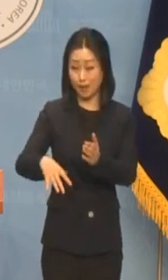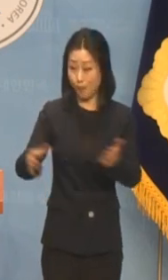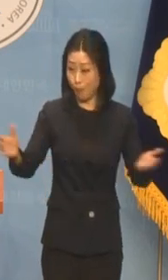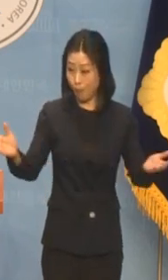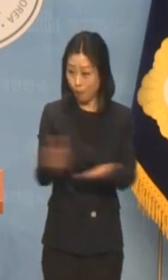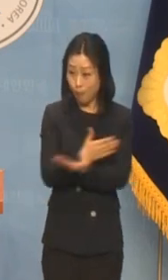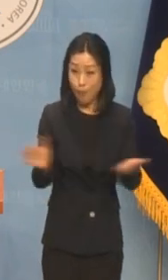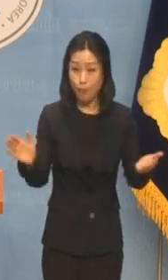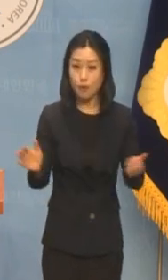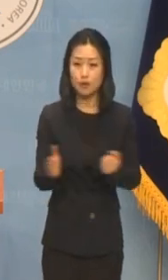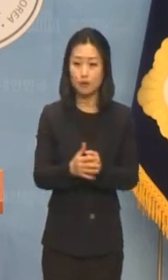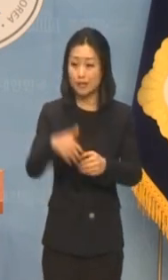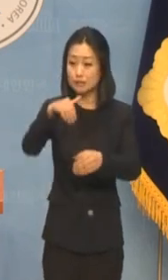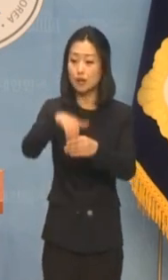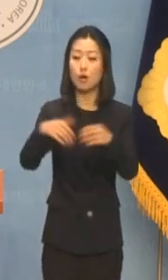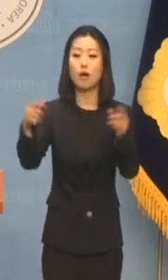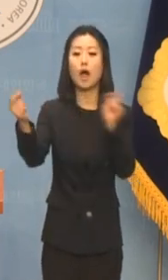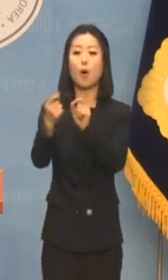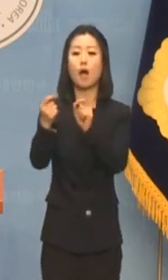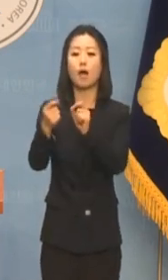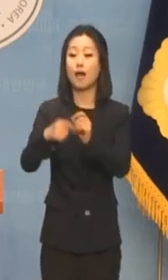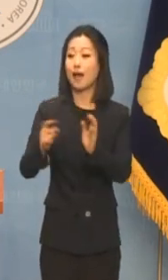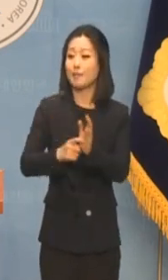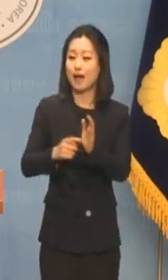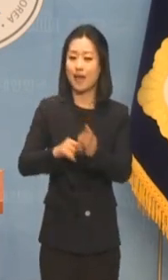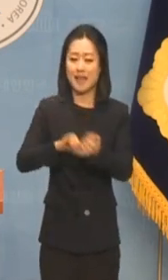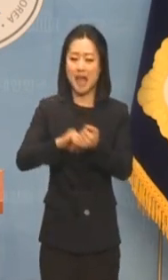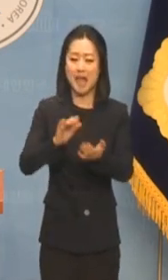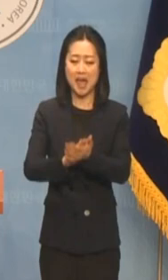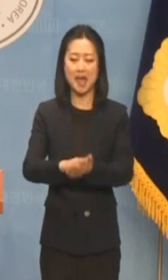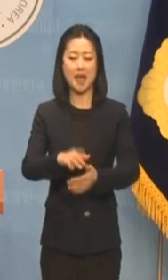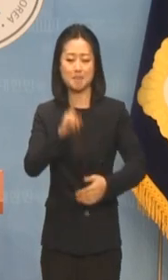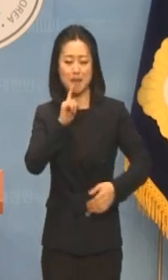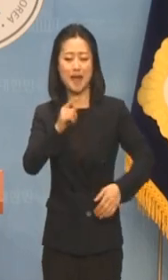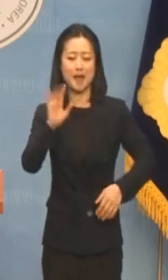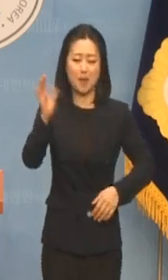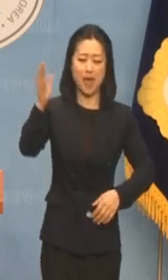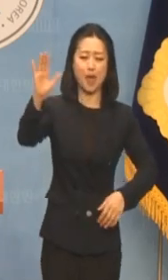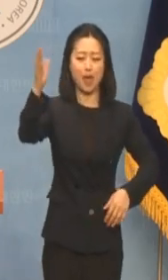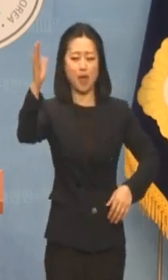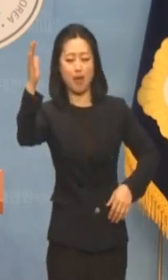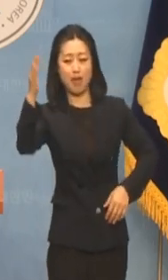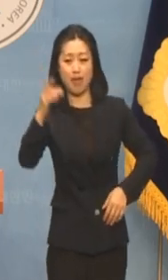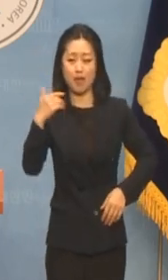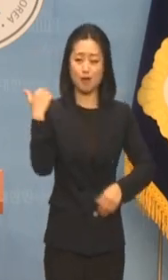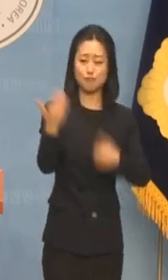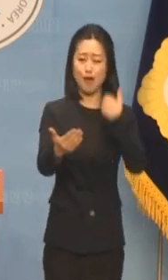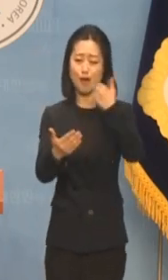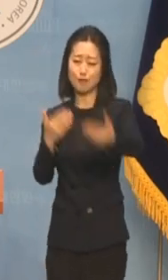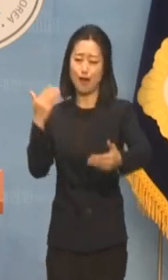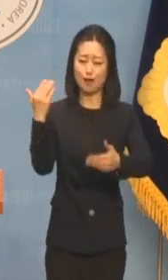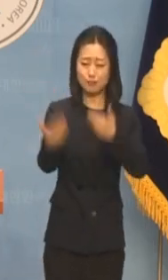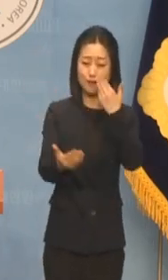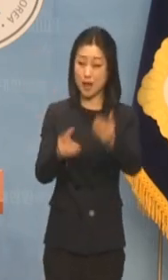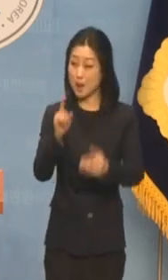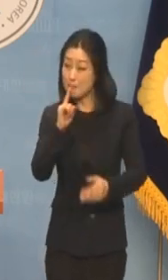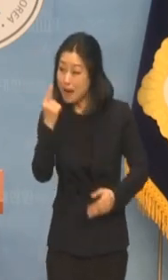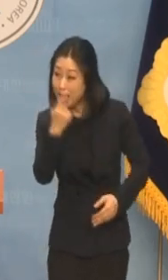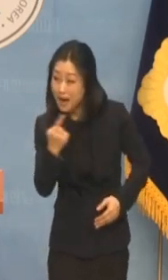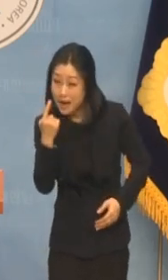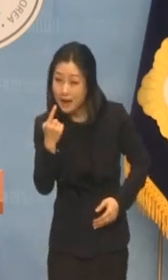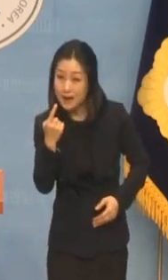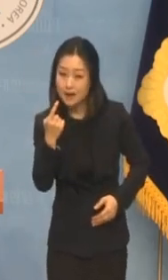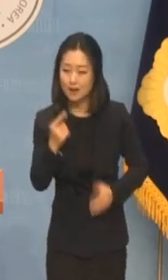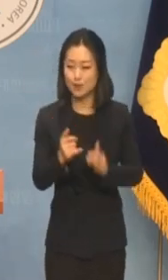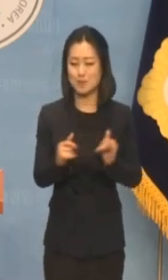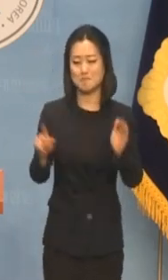상태에서 선거 앞두고 급조된 약속들로 세금을 깎아주겠다는 집권 여당 수장의 말, 국민은